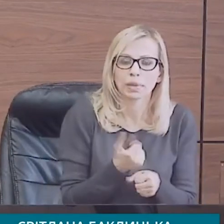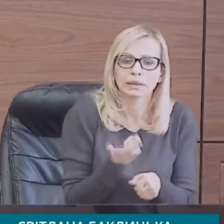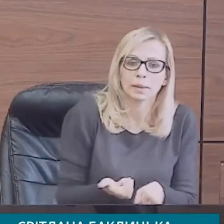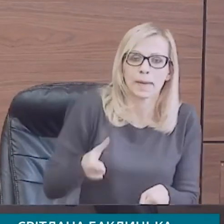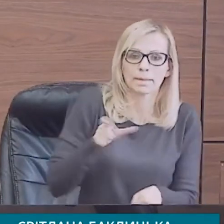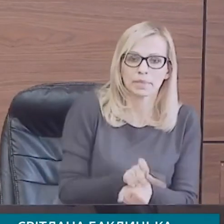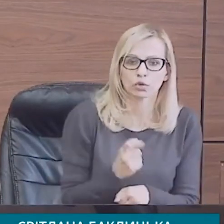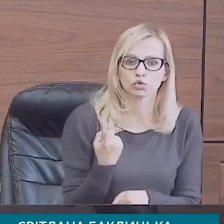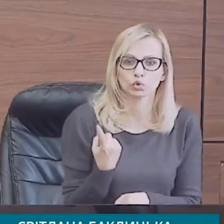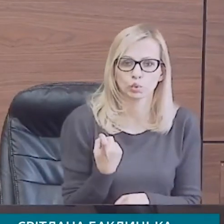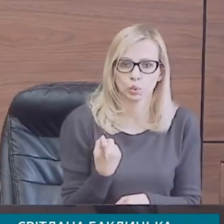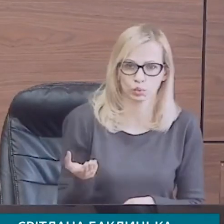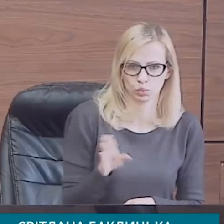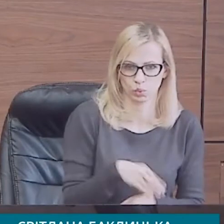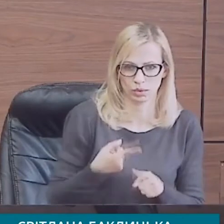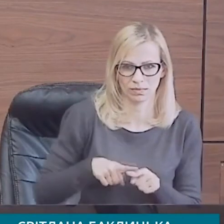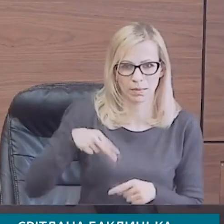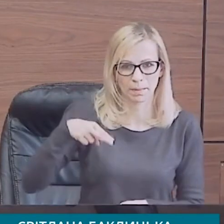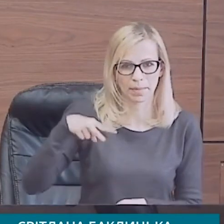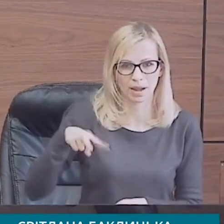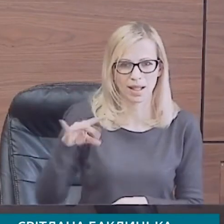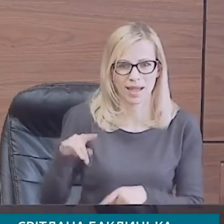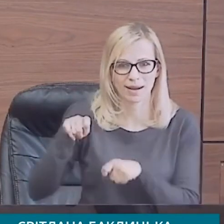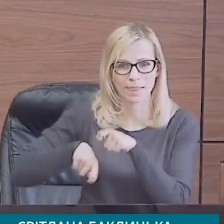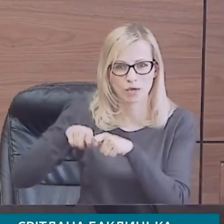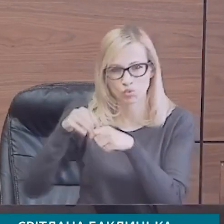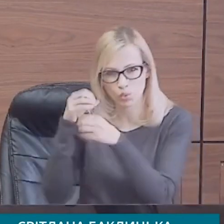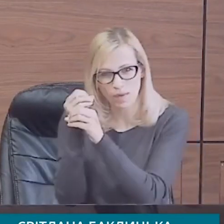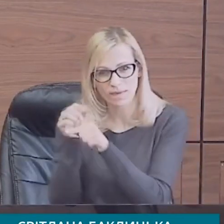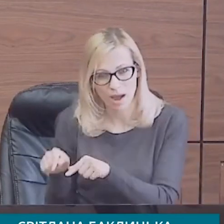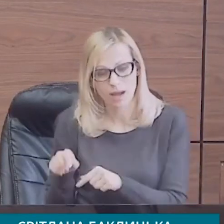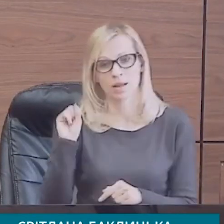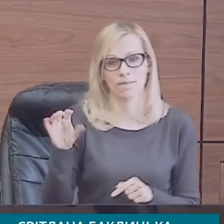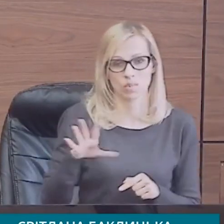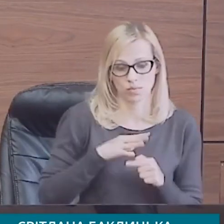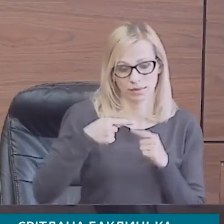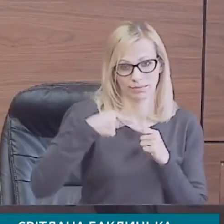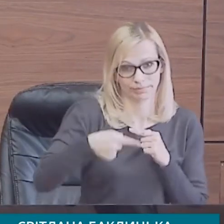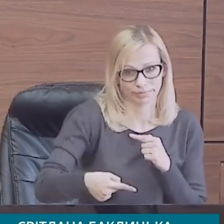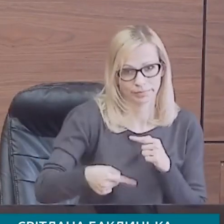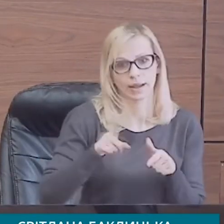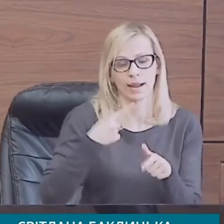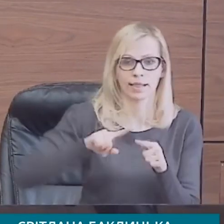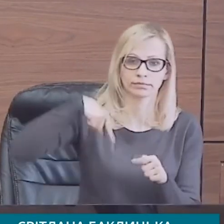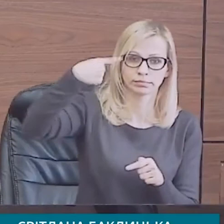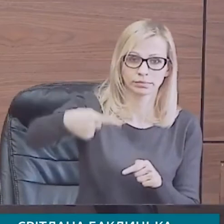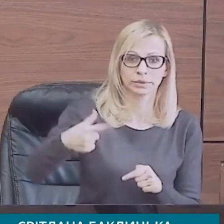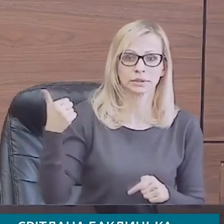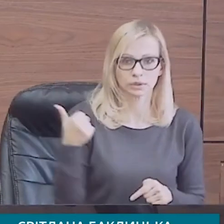ПЛР-тестування, згодом, гадаю, що до кінця цього тижня або спочатку, ми зможемо вийти на